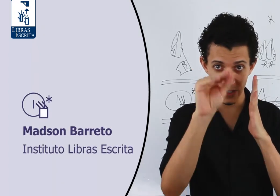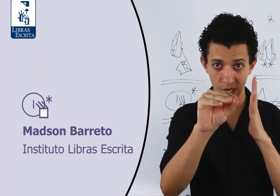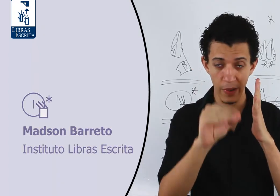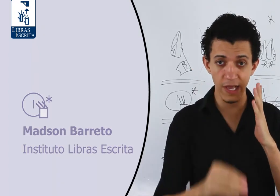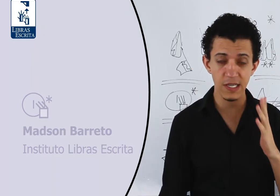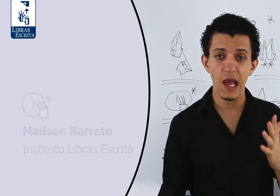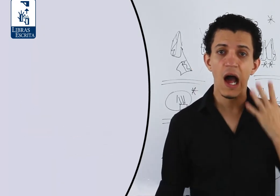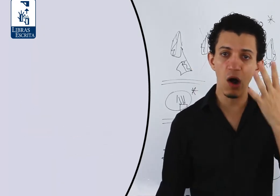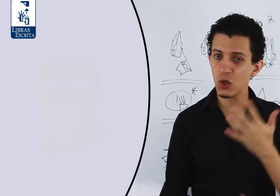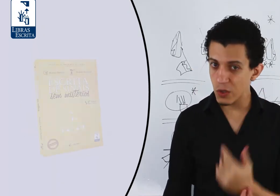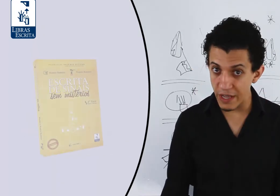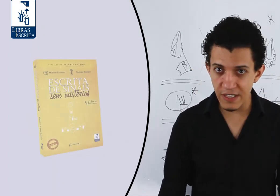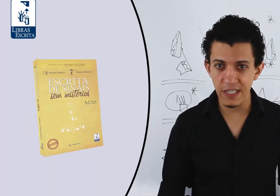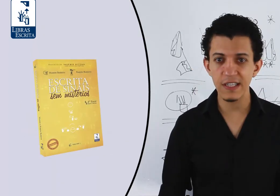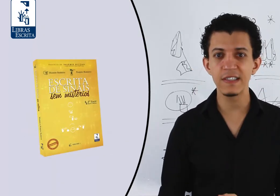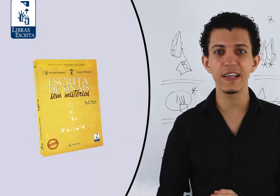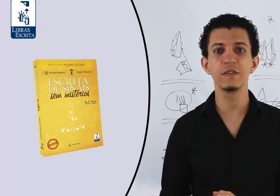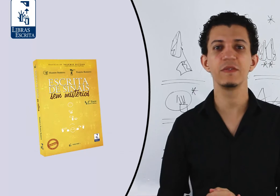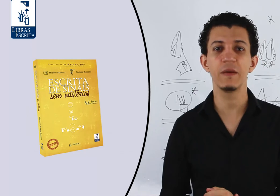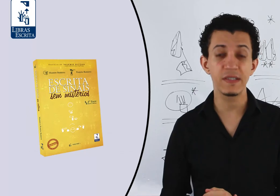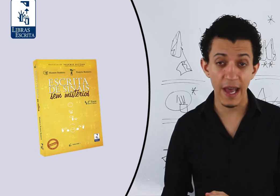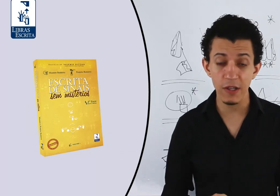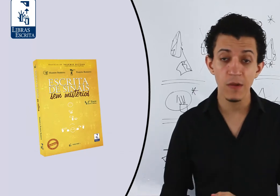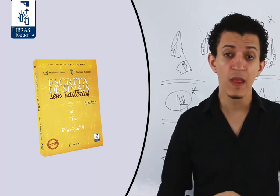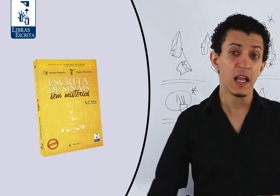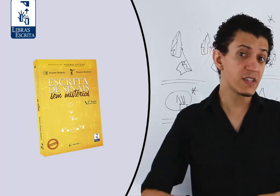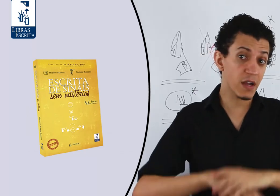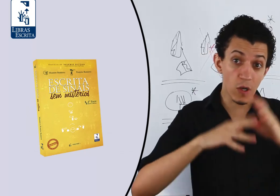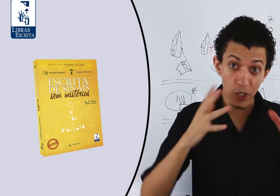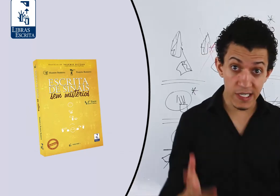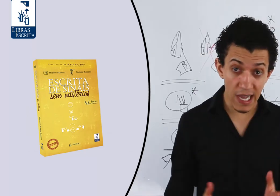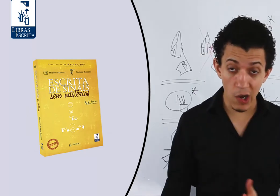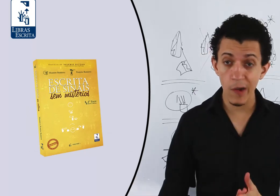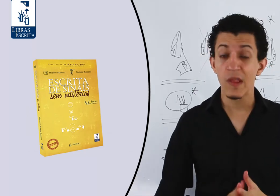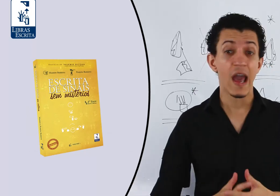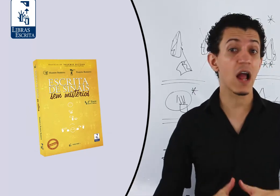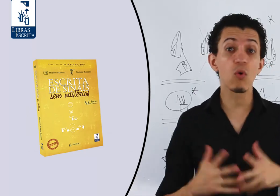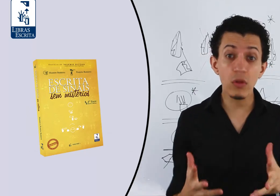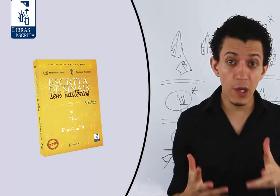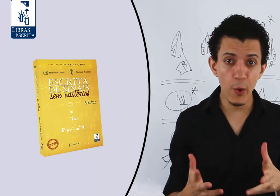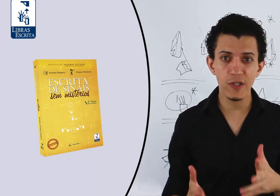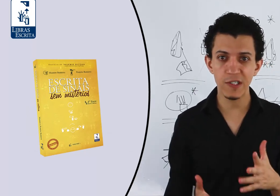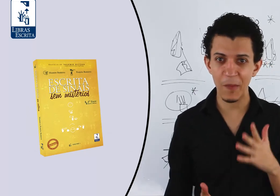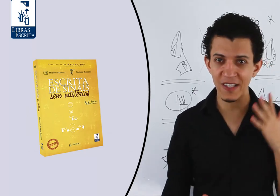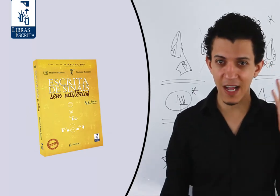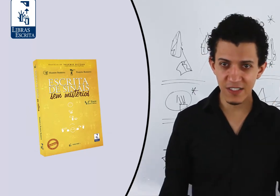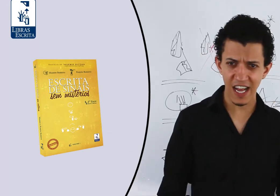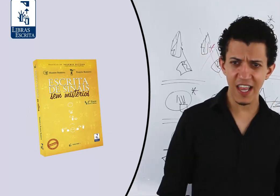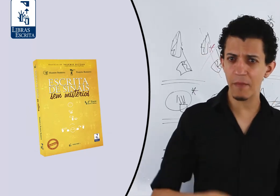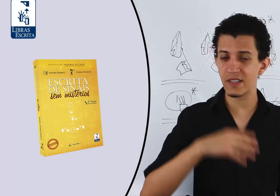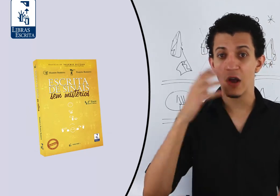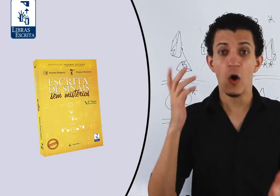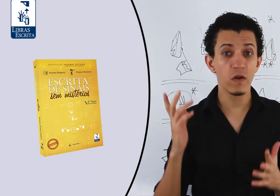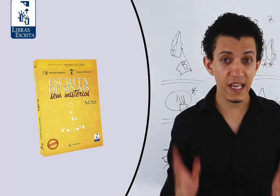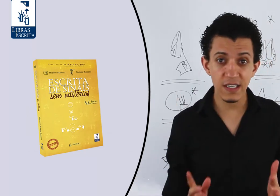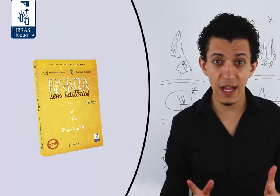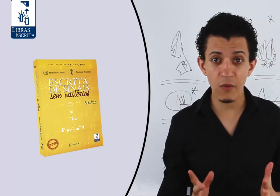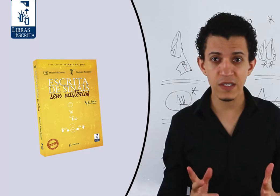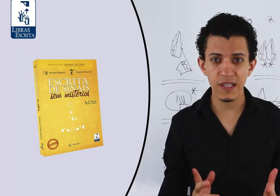hoje o sinal é esse, autor do livro Escrita de Sinais Sem Mistérios. Se você gostou dessa aula, ela contribuiu com seus aprendizados da Libras, ou 10 da Língua de